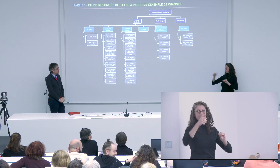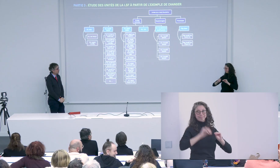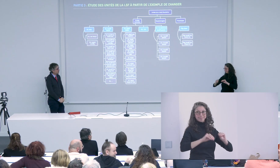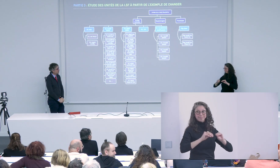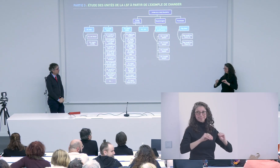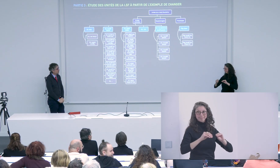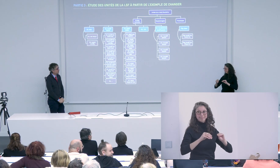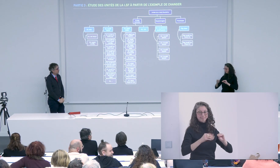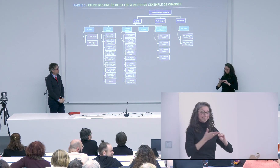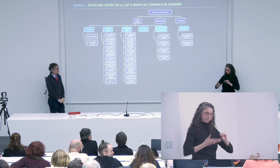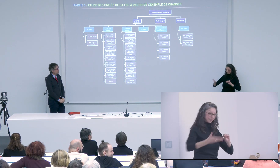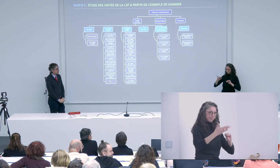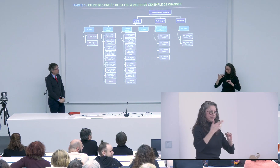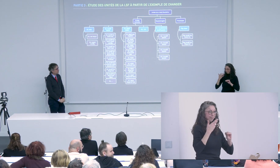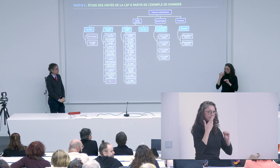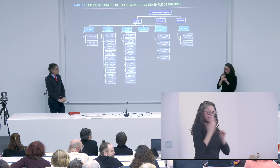tout d'abord j'ai envie d'enseigner